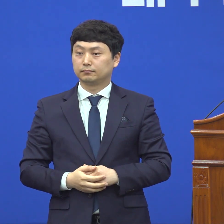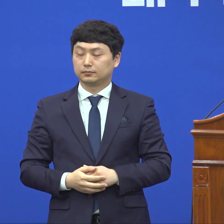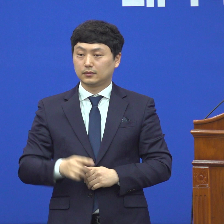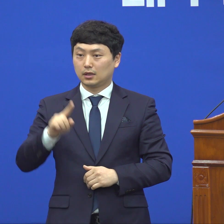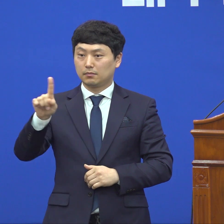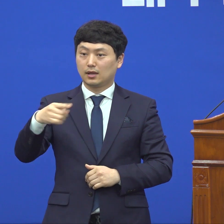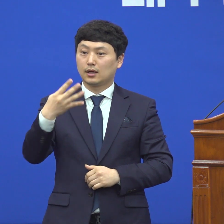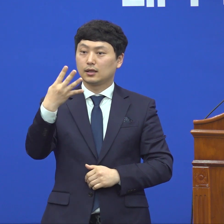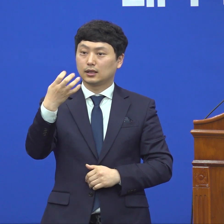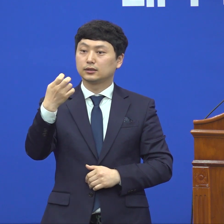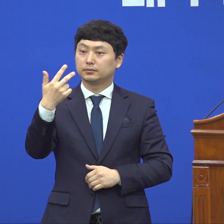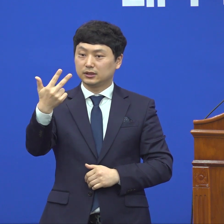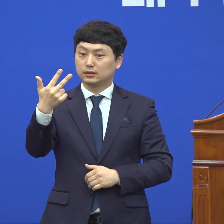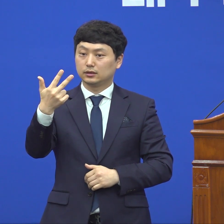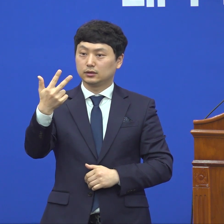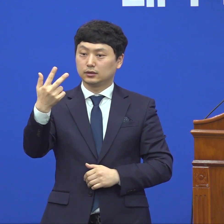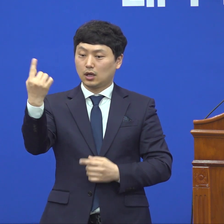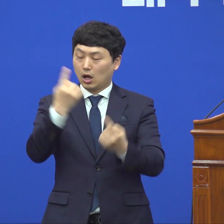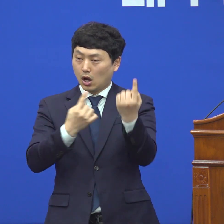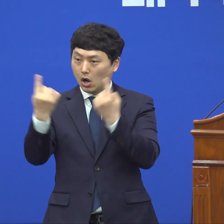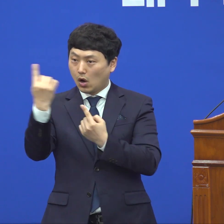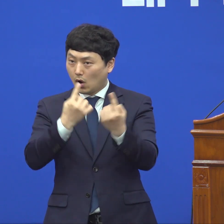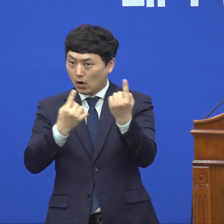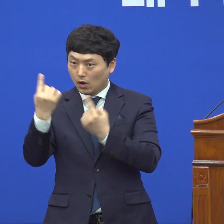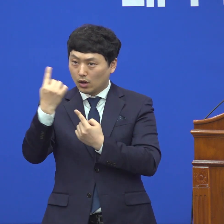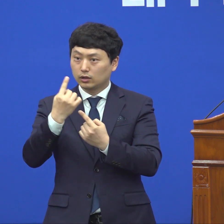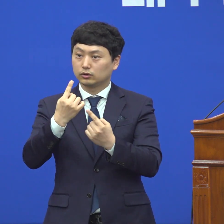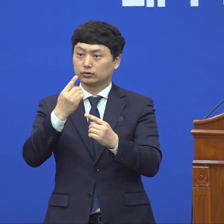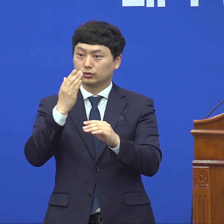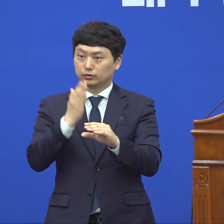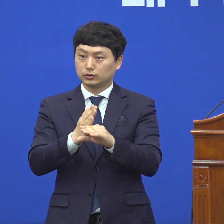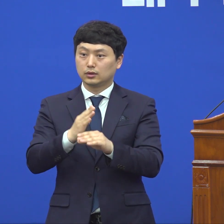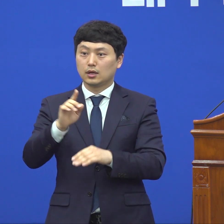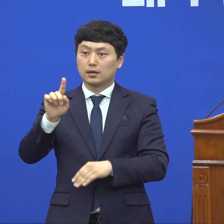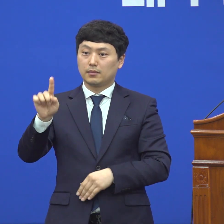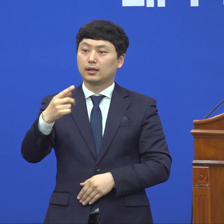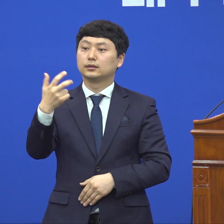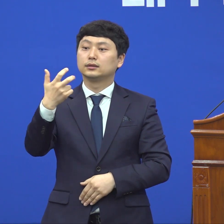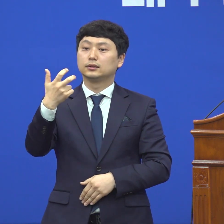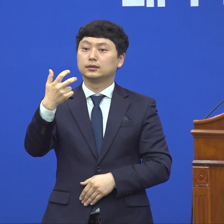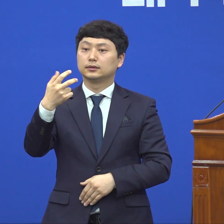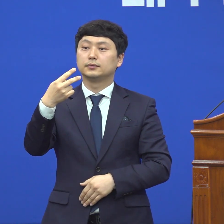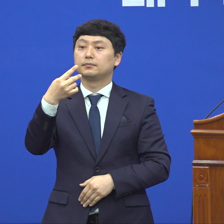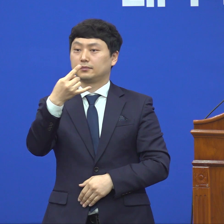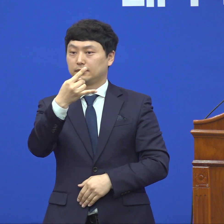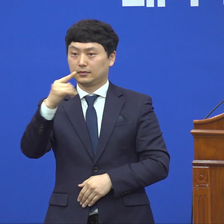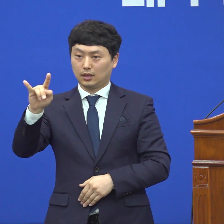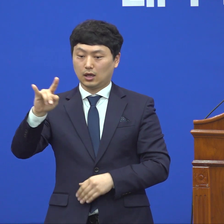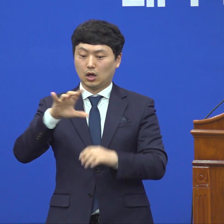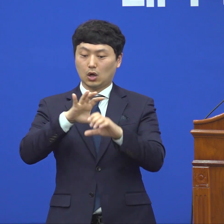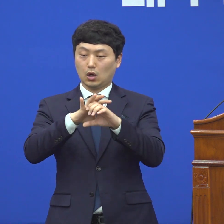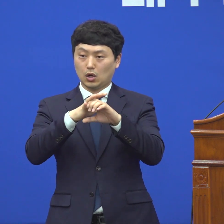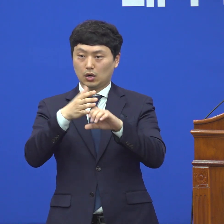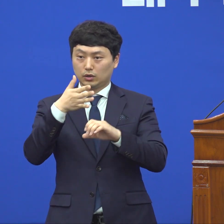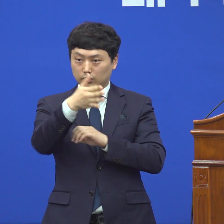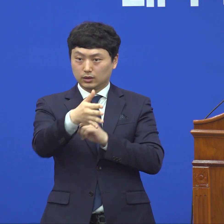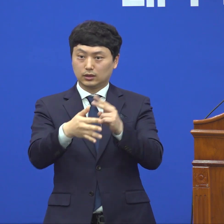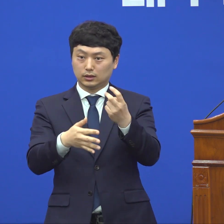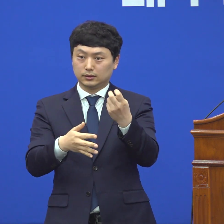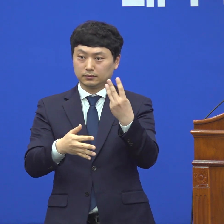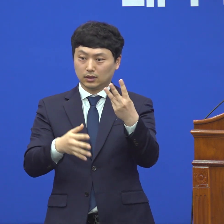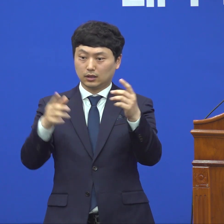147대까지 왔다가 최대 170대가 된 거죠. 코로나 전쟁 대구지역이 23,